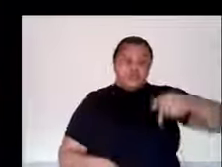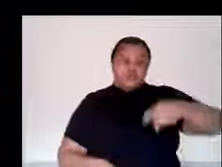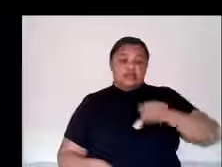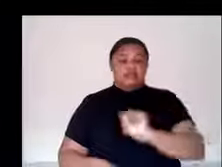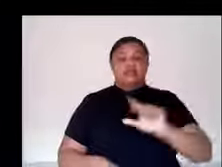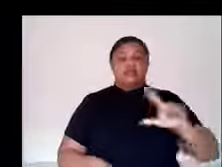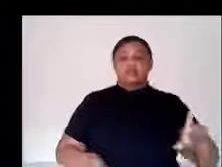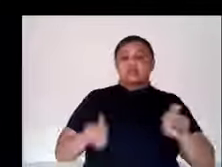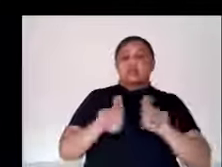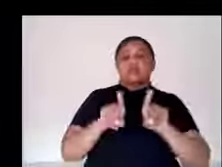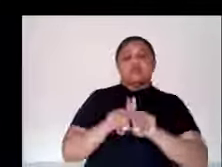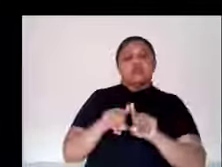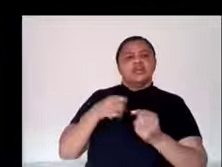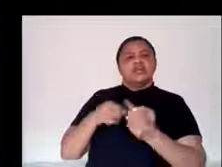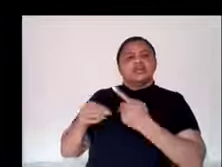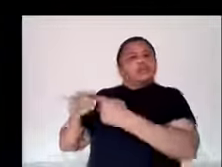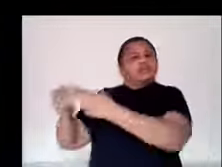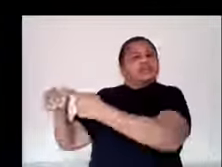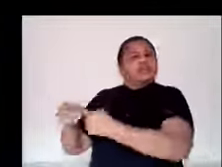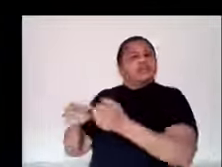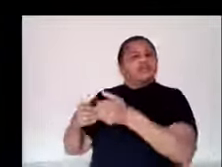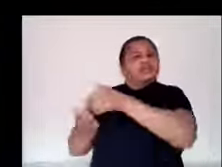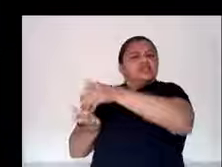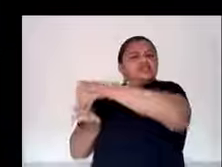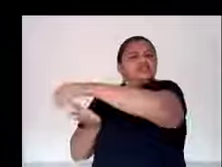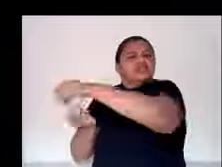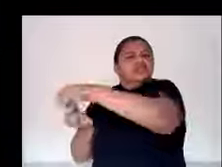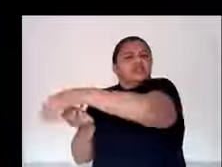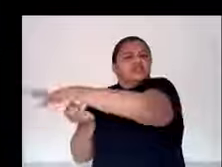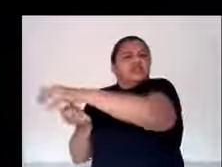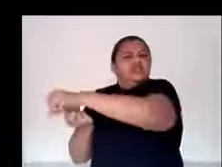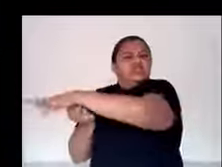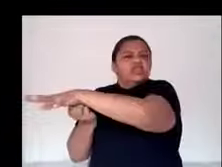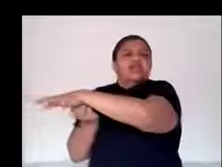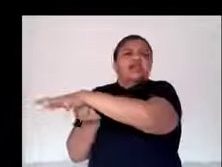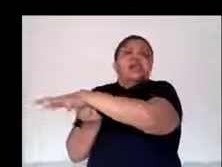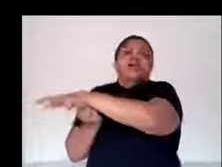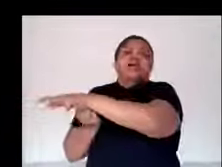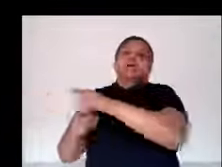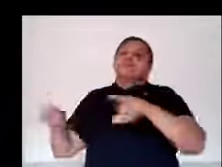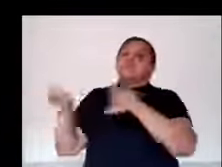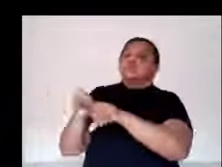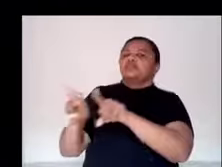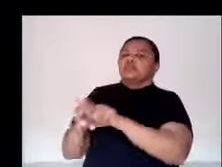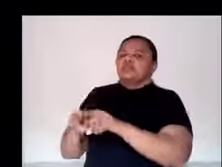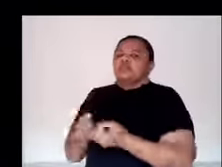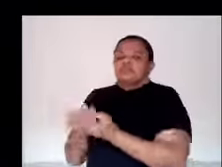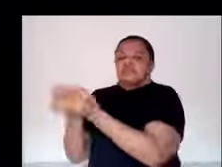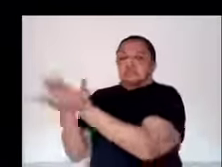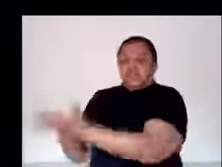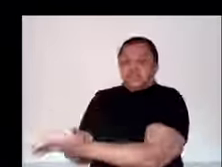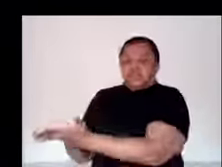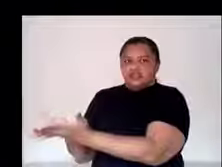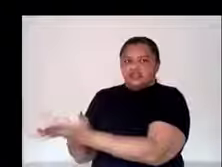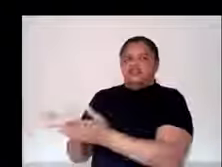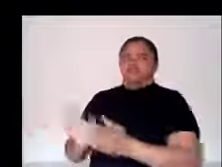que é a produção de um respirador mecânico para pacientes em estado